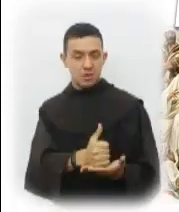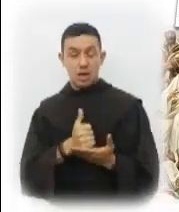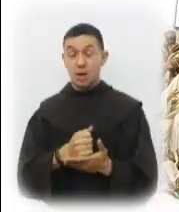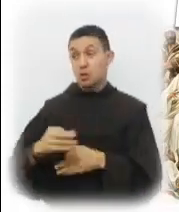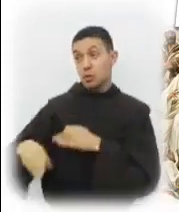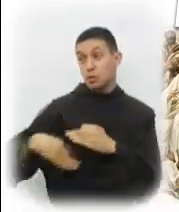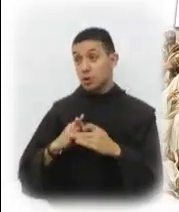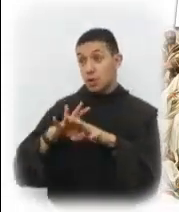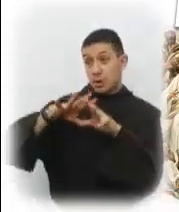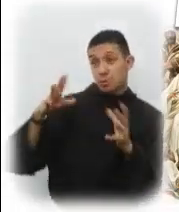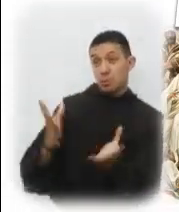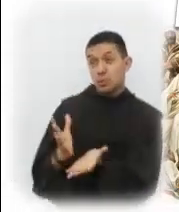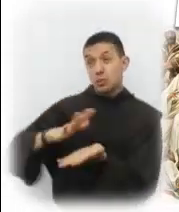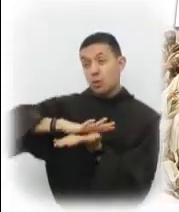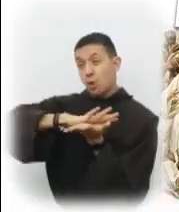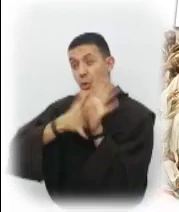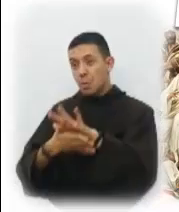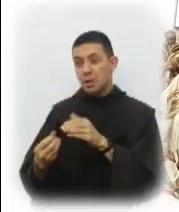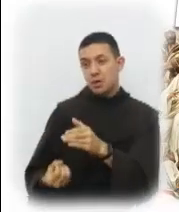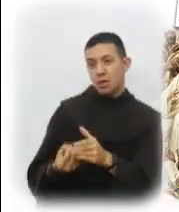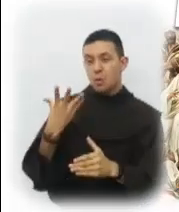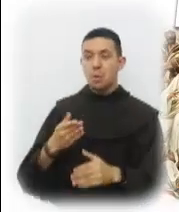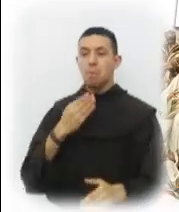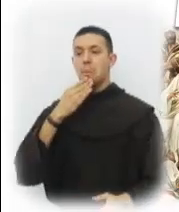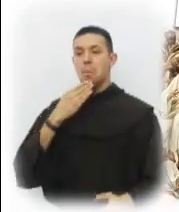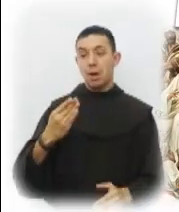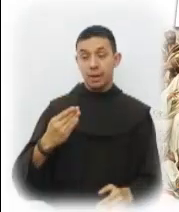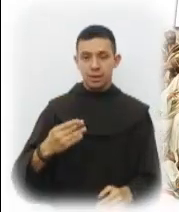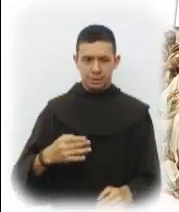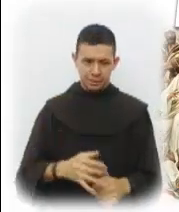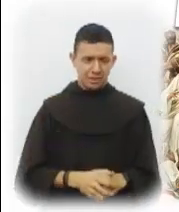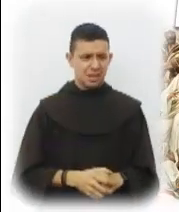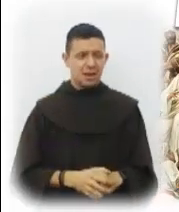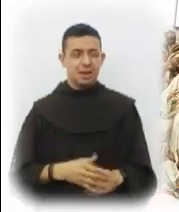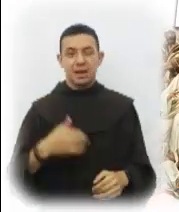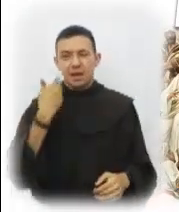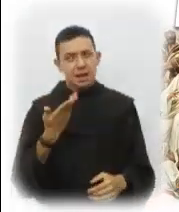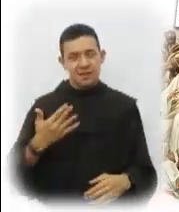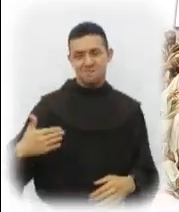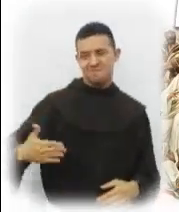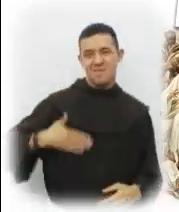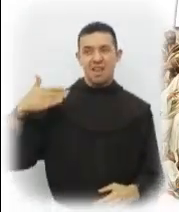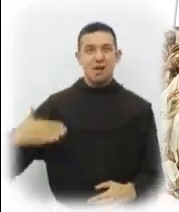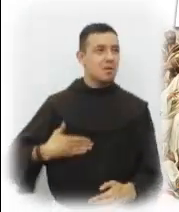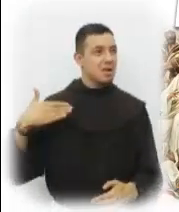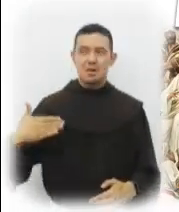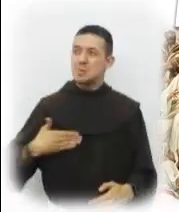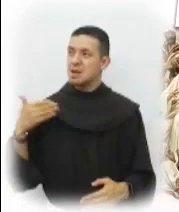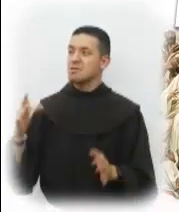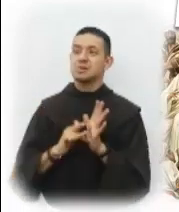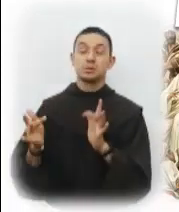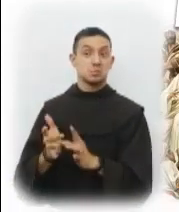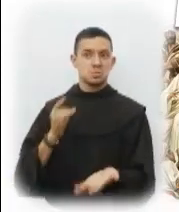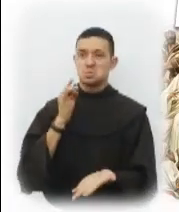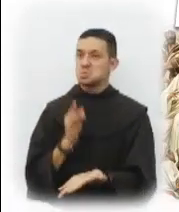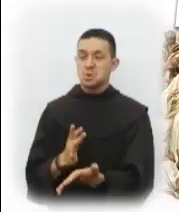y que de ahí saquemos fuerzas para transformar nuestro mundo. No podemos seguir a un Jesús milagrero, sino a este Jesús